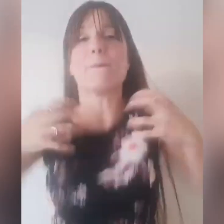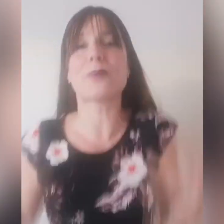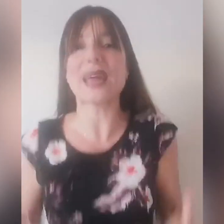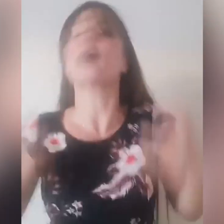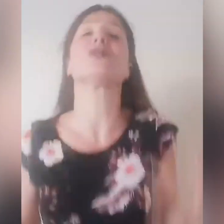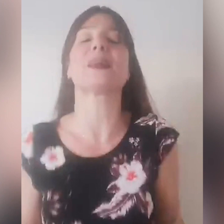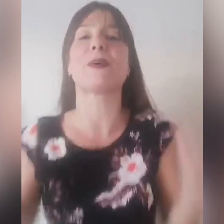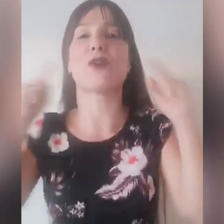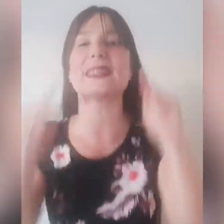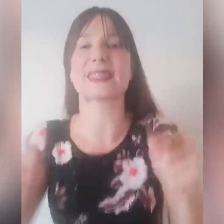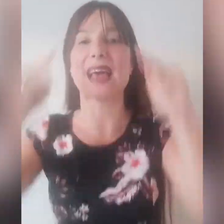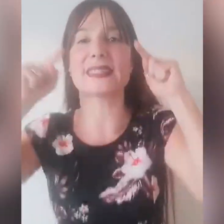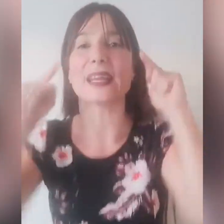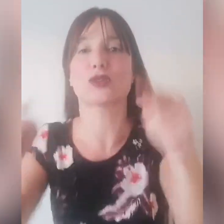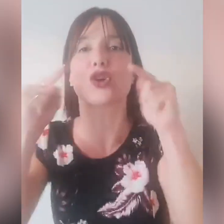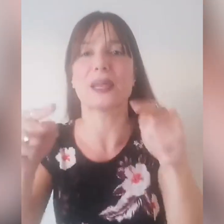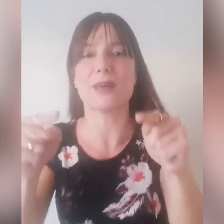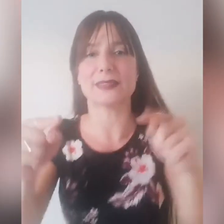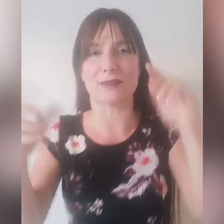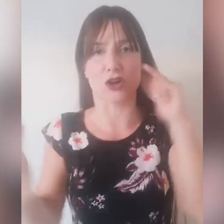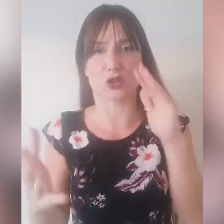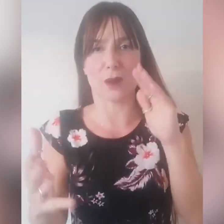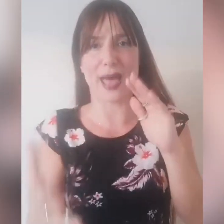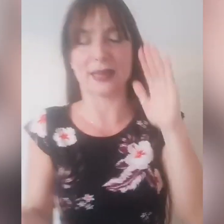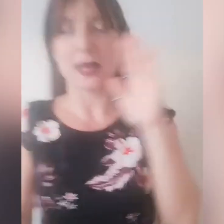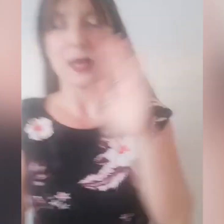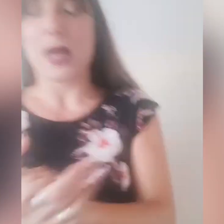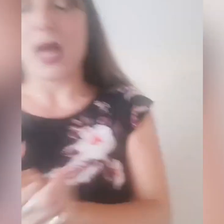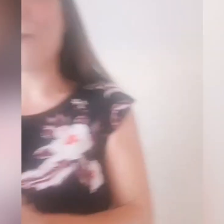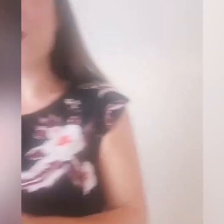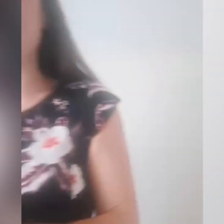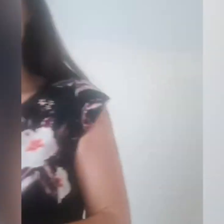in piena consapevolezza a essere totalmente vostro, amen, amen,